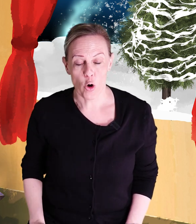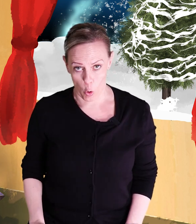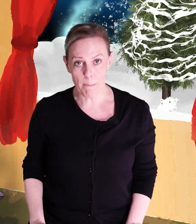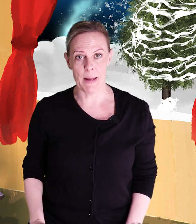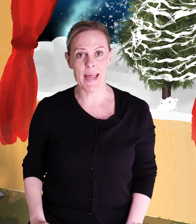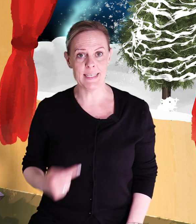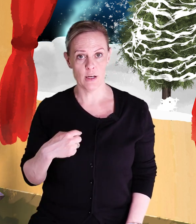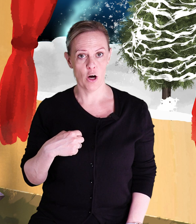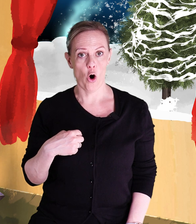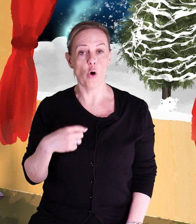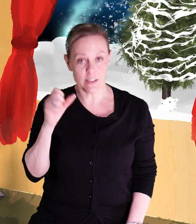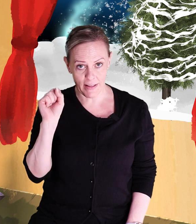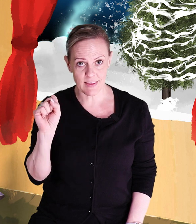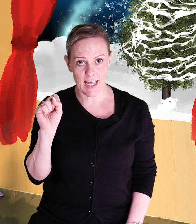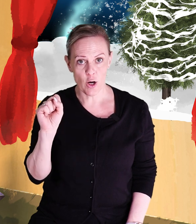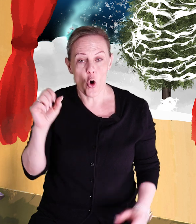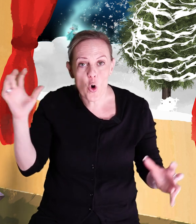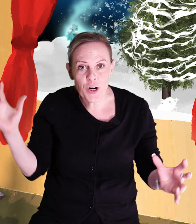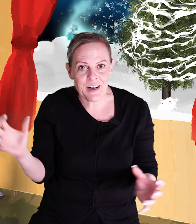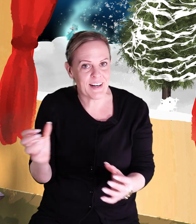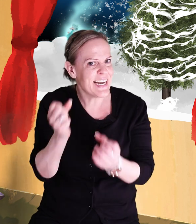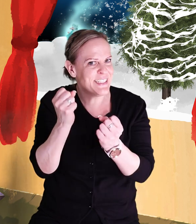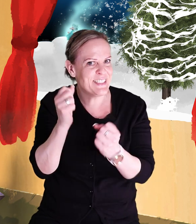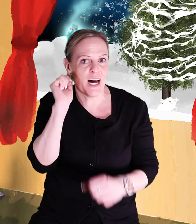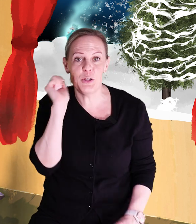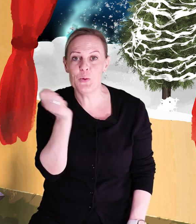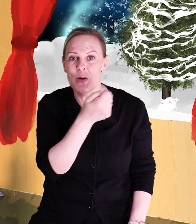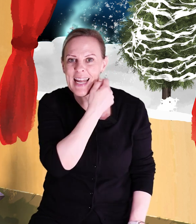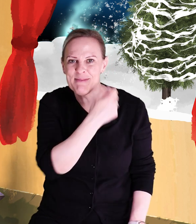Kom med mig och Svante och rädda julen!